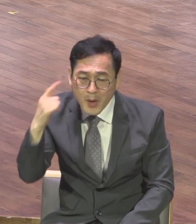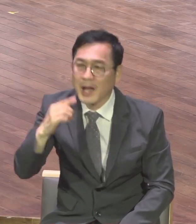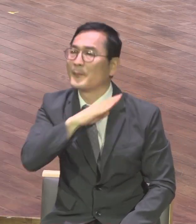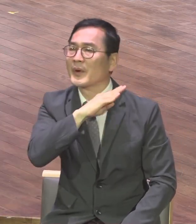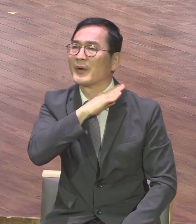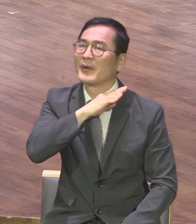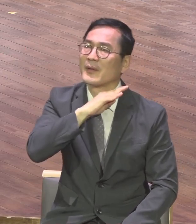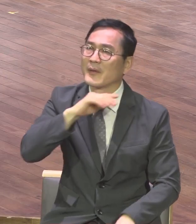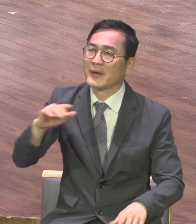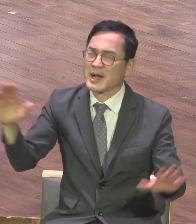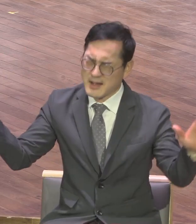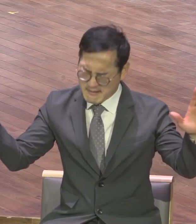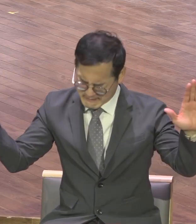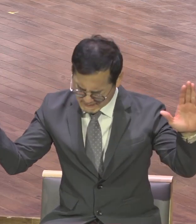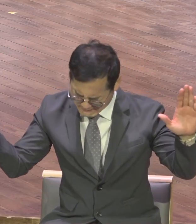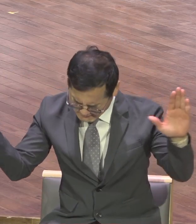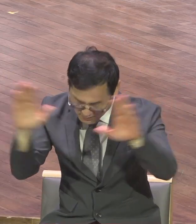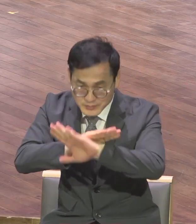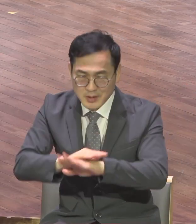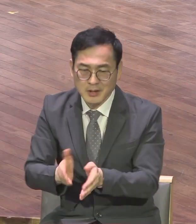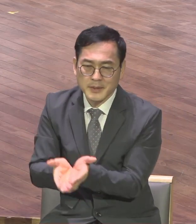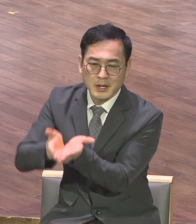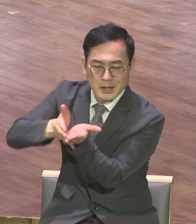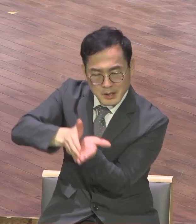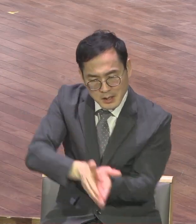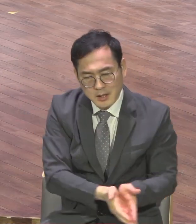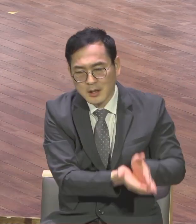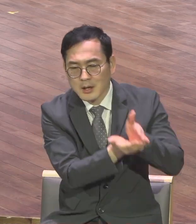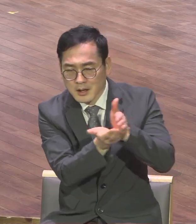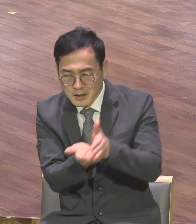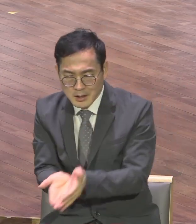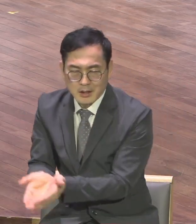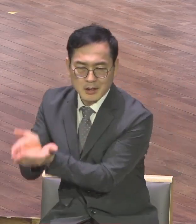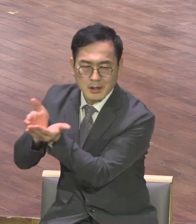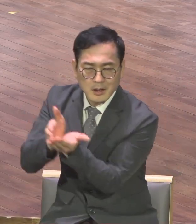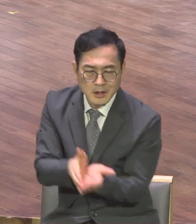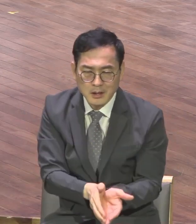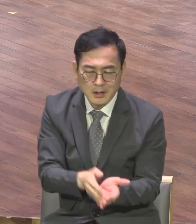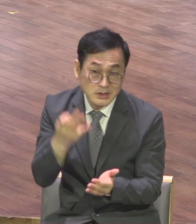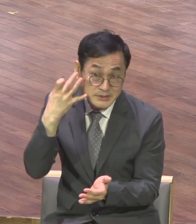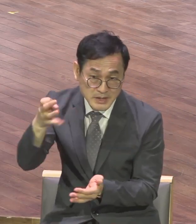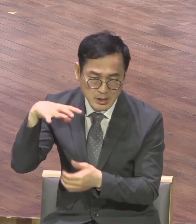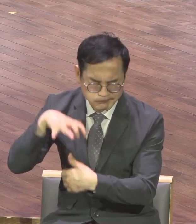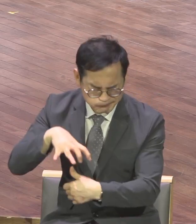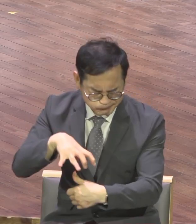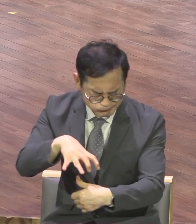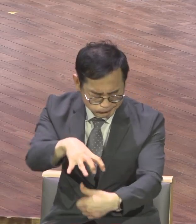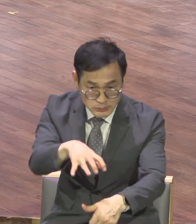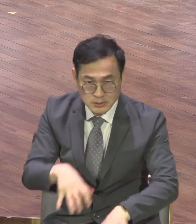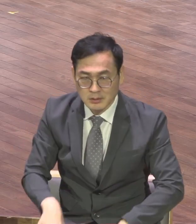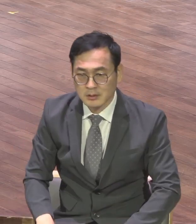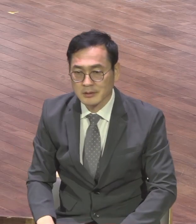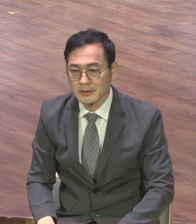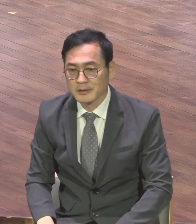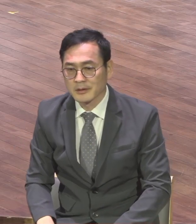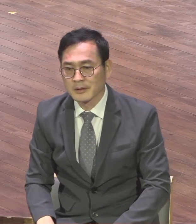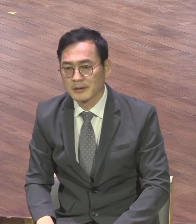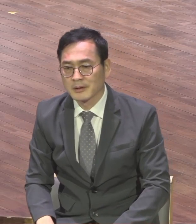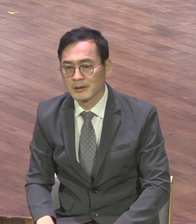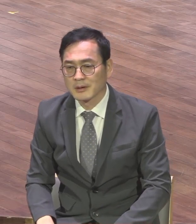갇혀있다 상상을 해보세요 얼마나 그렇게 무서웠겠어요 살아날 가망이